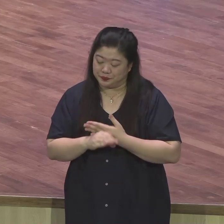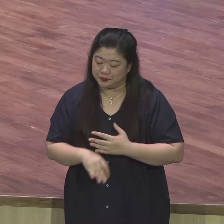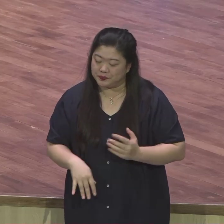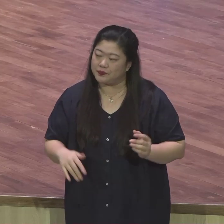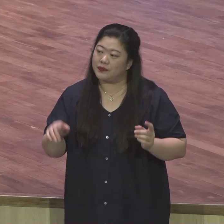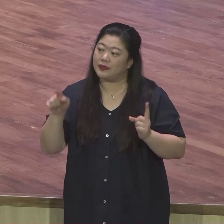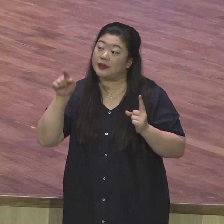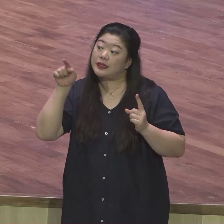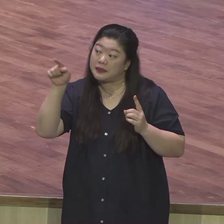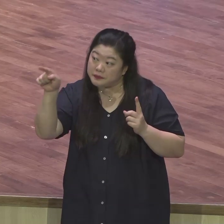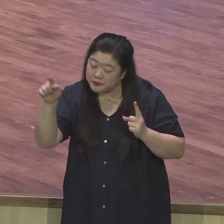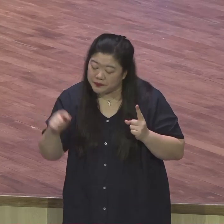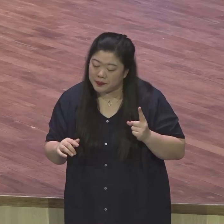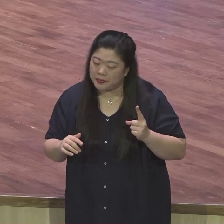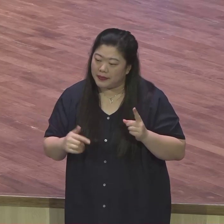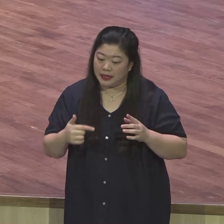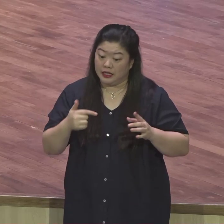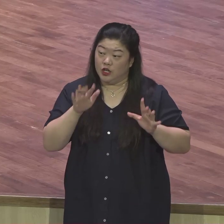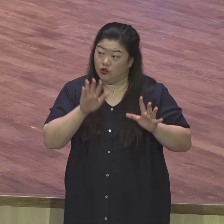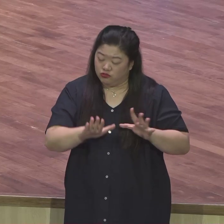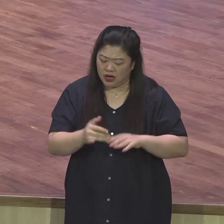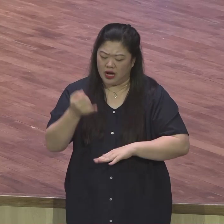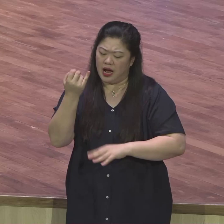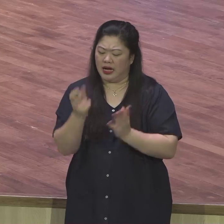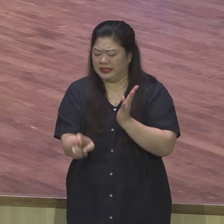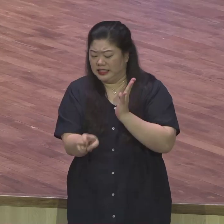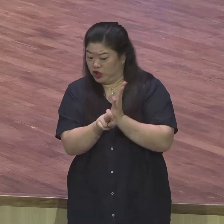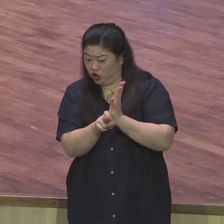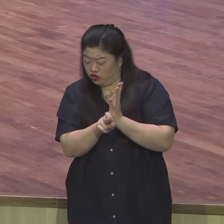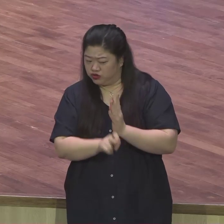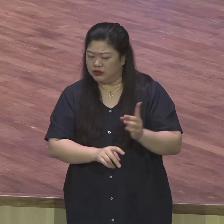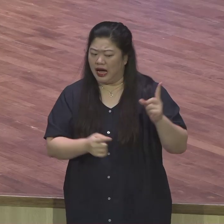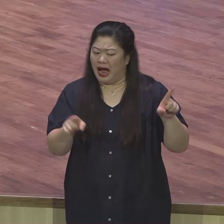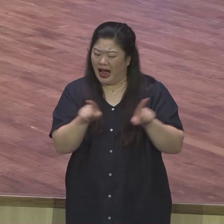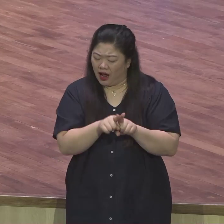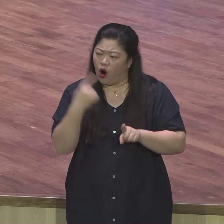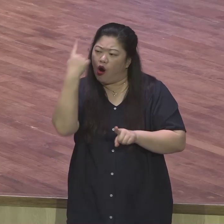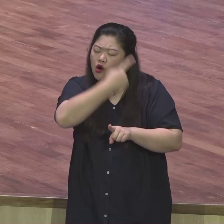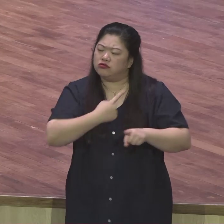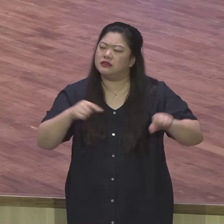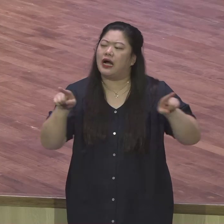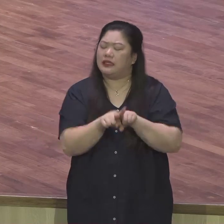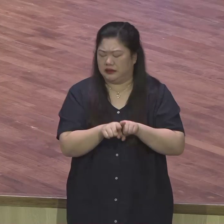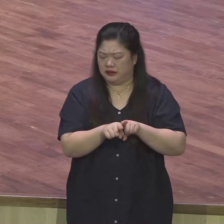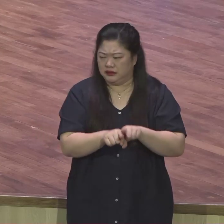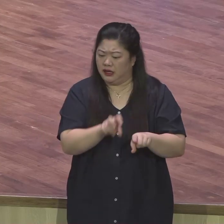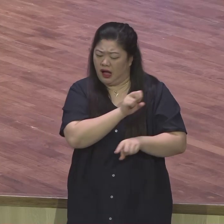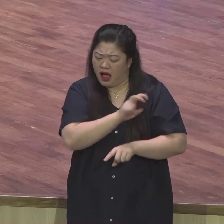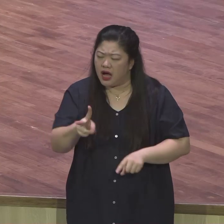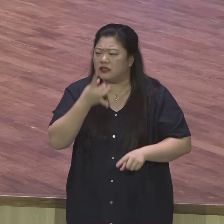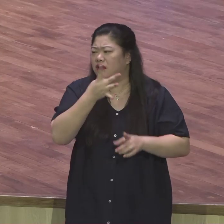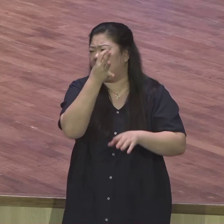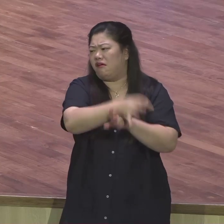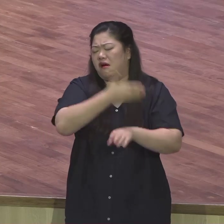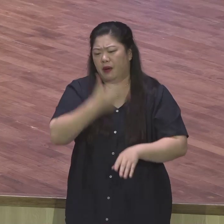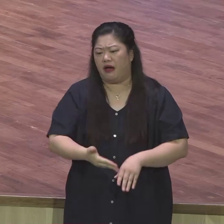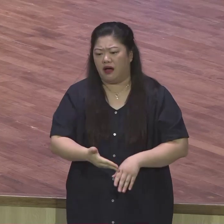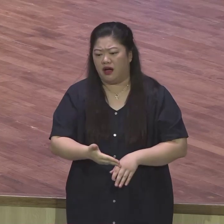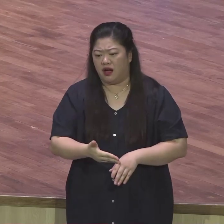총리를 만나야 곡식을 구할 수가 있습니다. 라고 그렇게 말하면서 변함인을